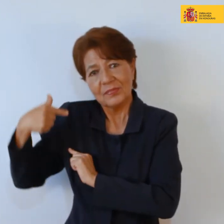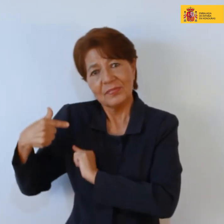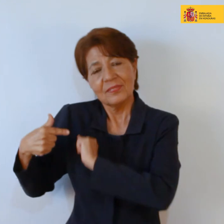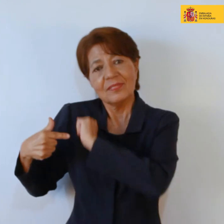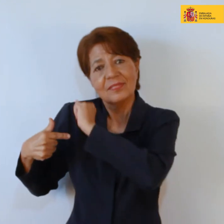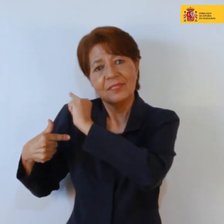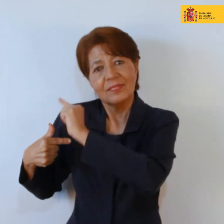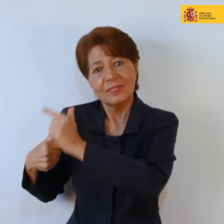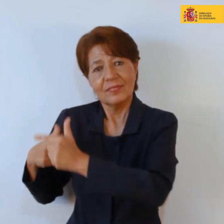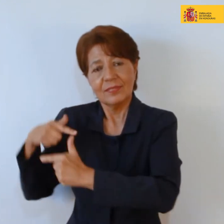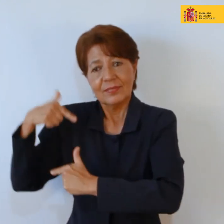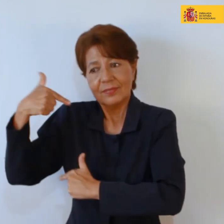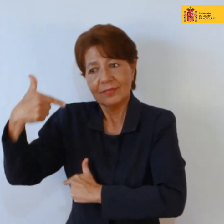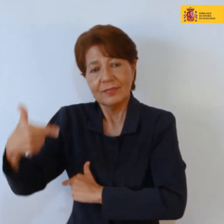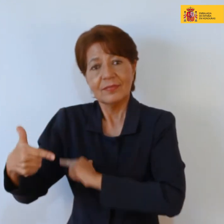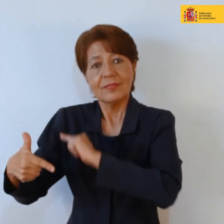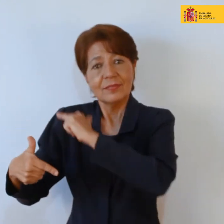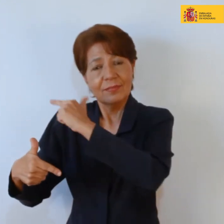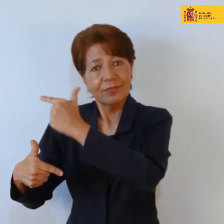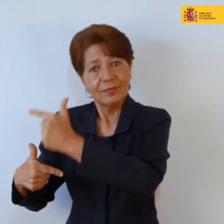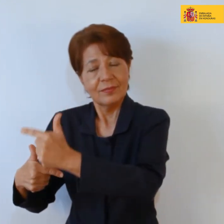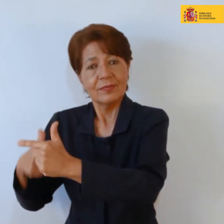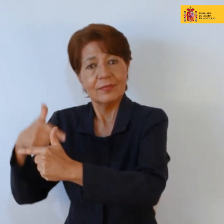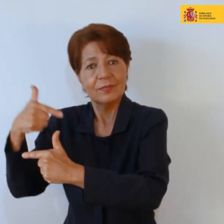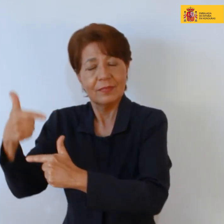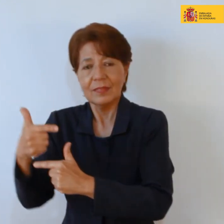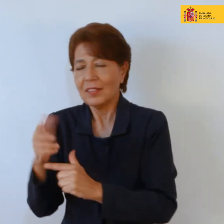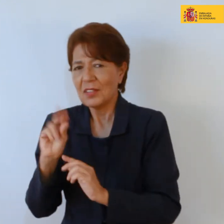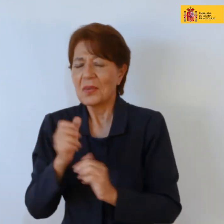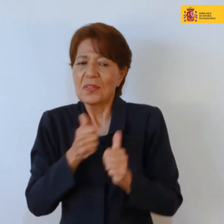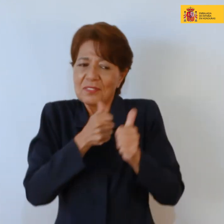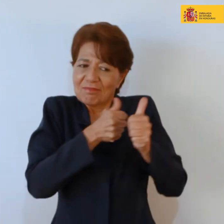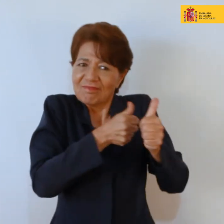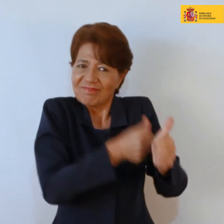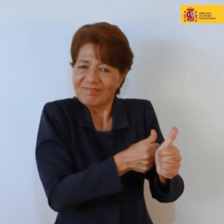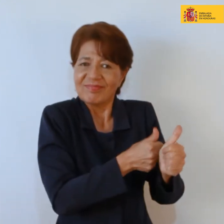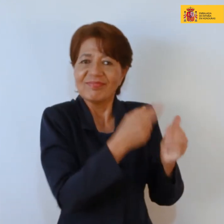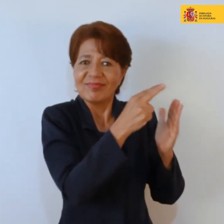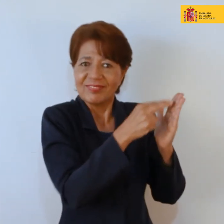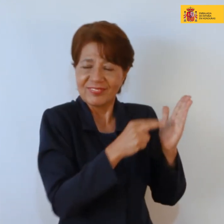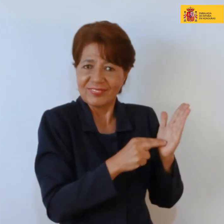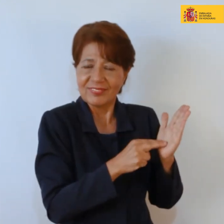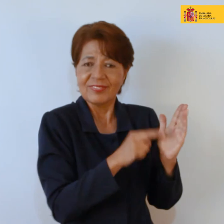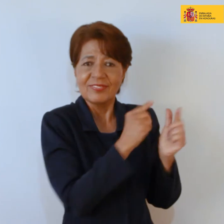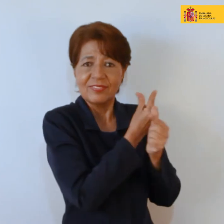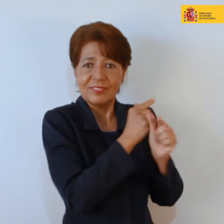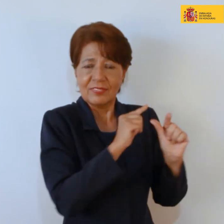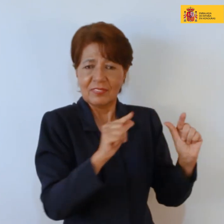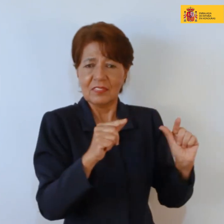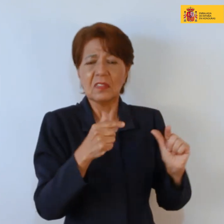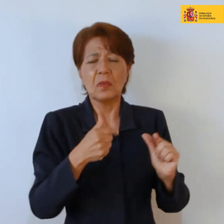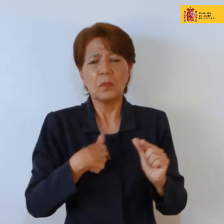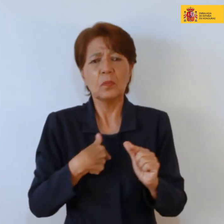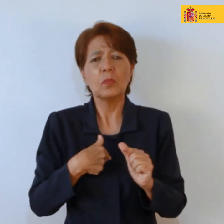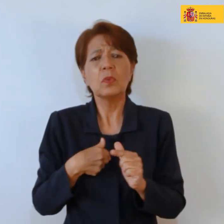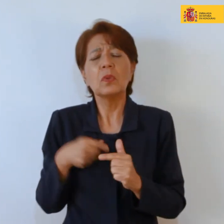es hereditaria, que no está sujeta a los cánones del rigor científico y que puede entrar, pues, dentro del territorio